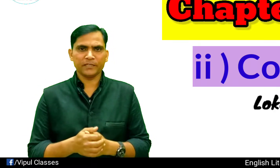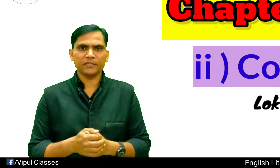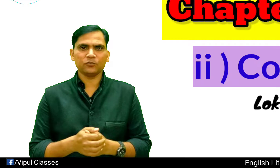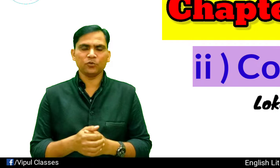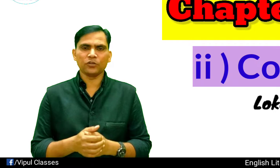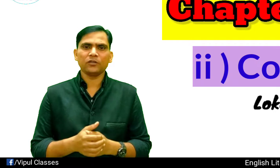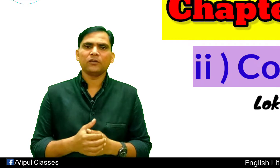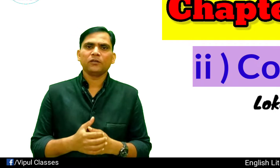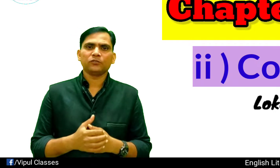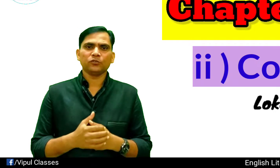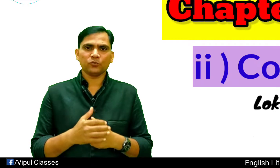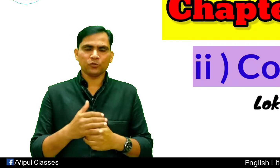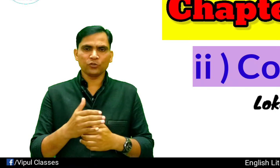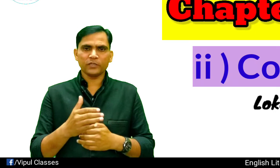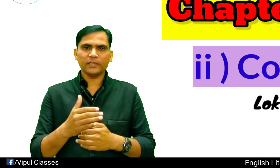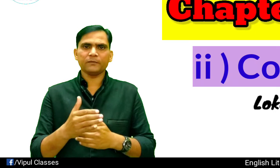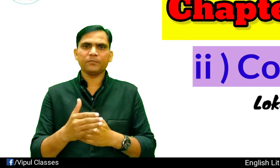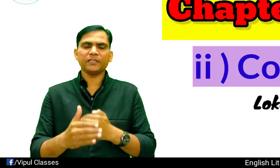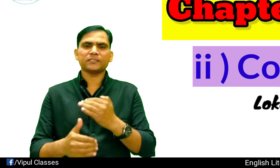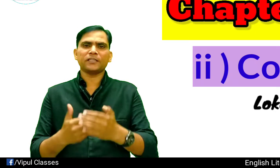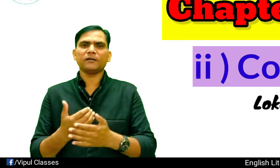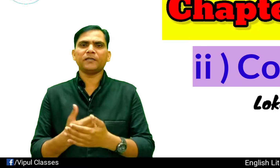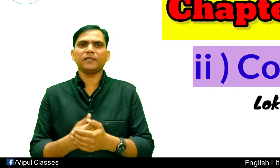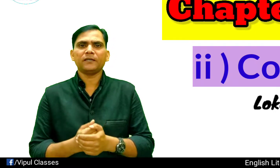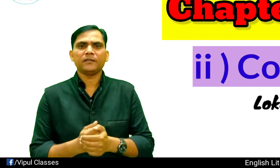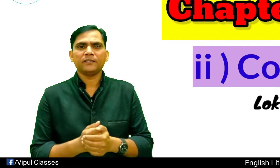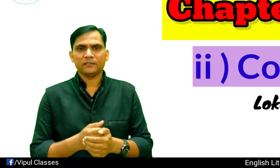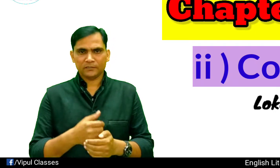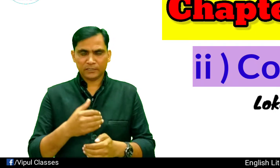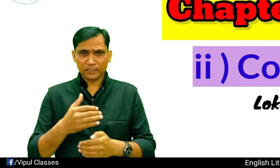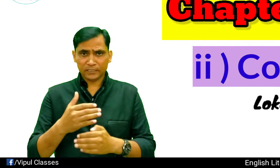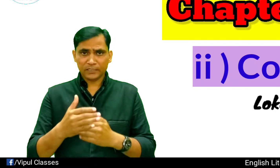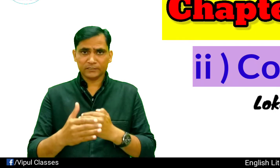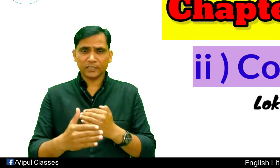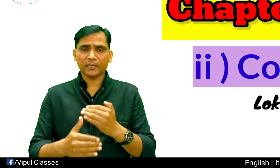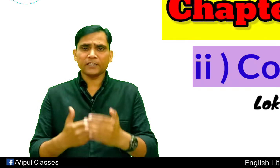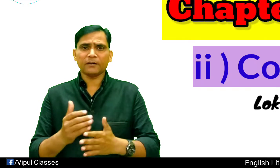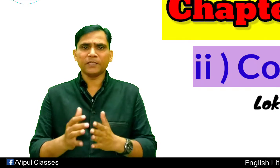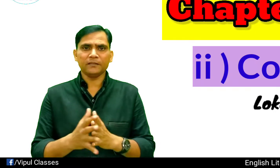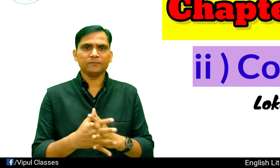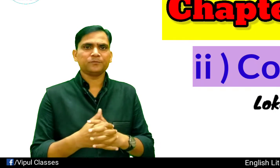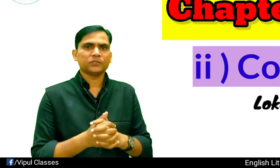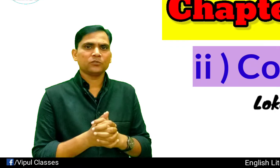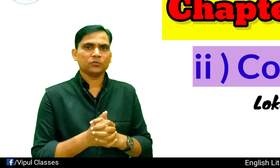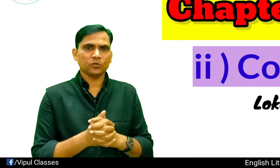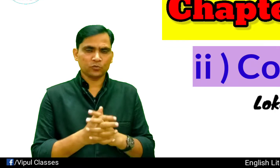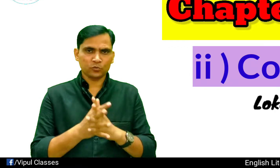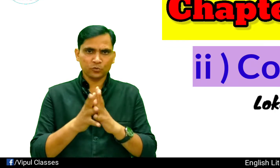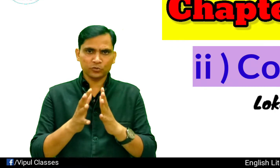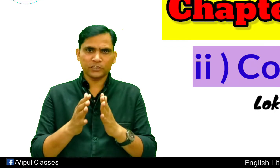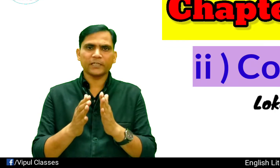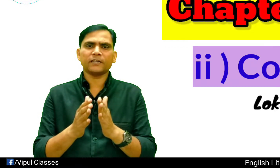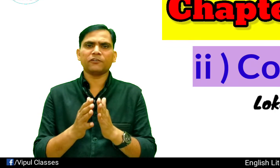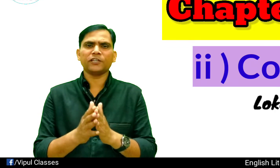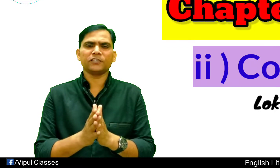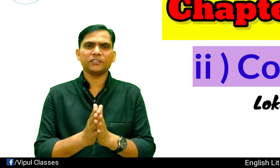पढ़ेंगे कूर्ग तो कूर्ग एक प्लेस का नाम है यदि एक जगह का नाम है तो कूर्ग जगह का वर्णन